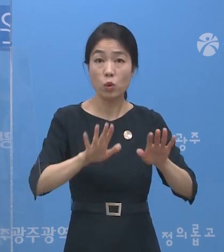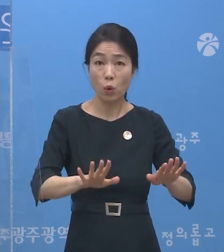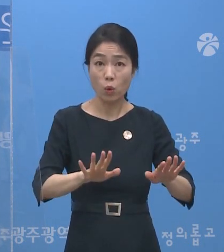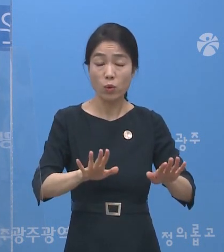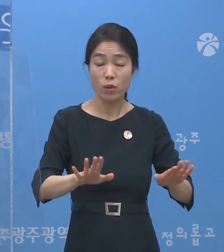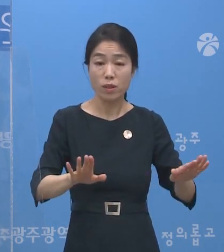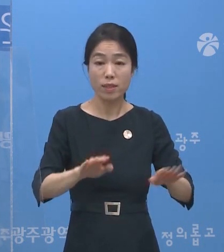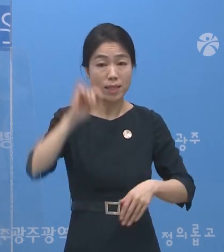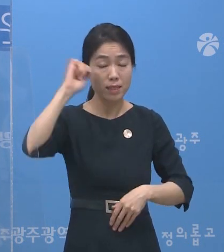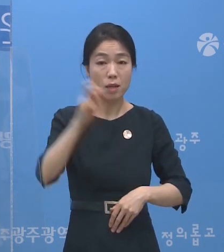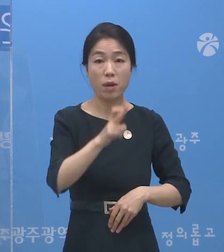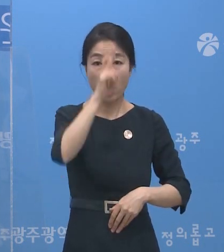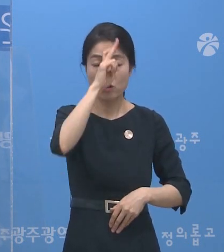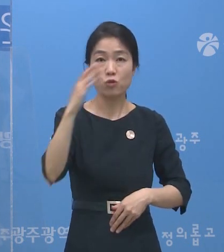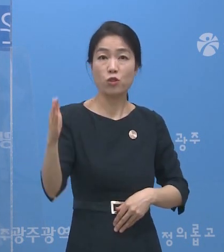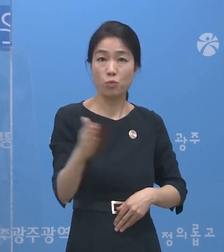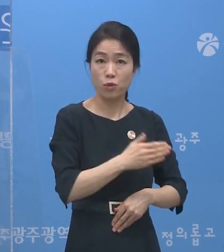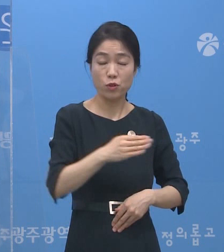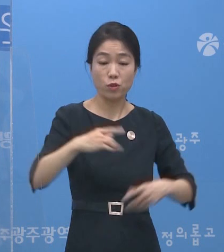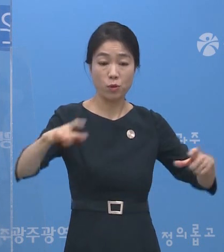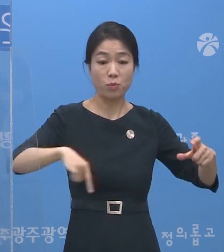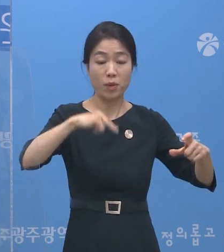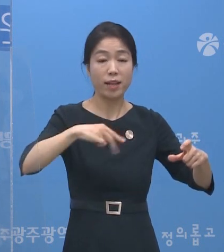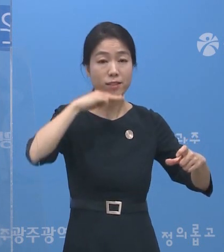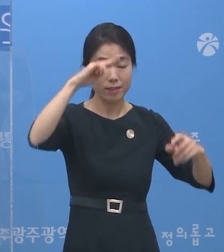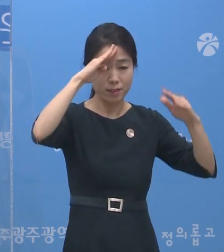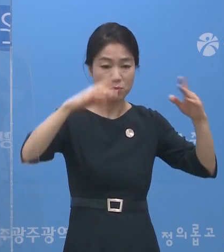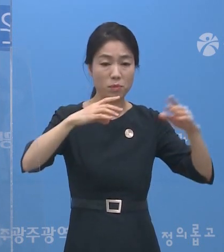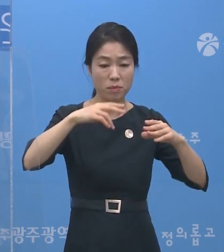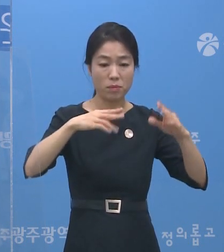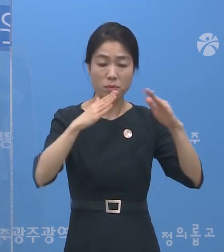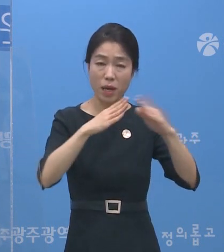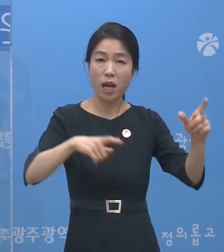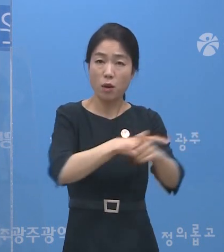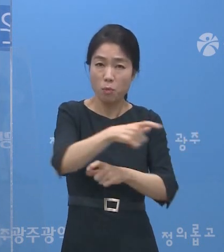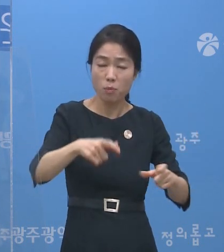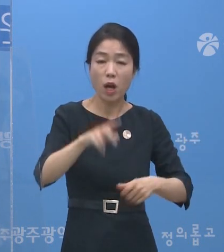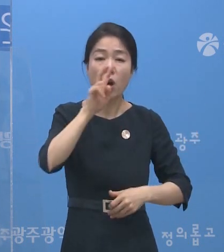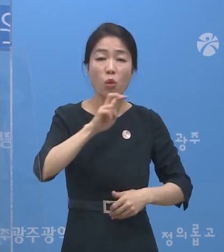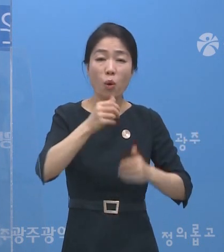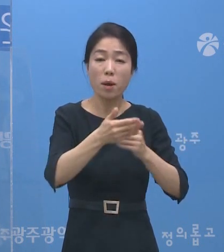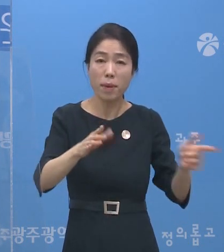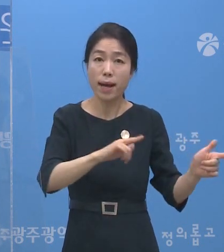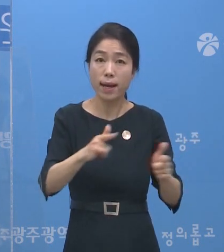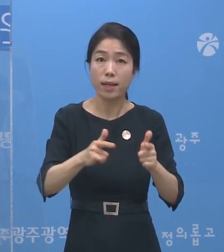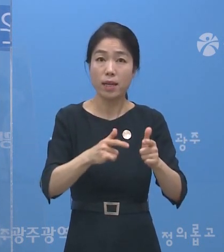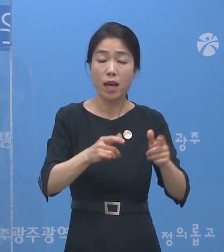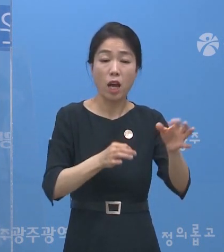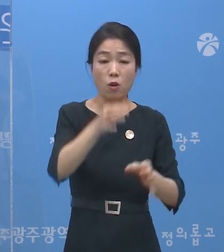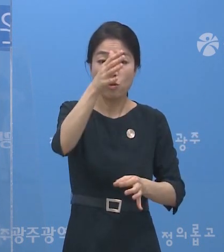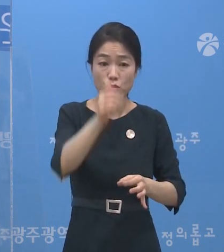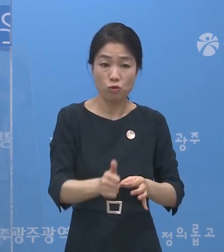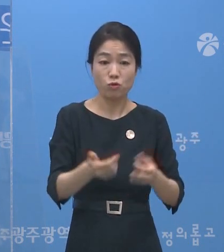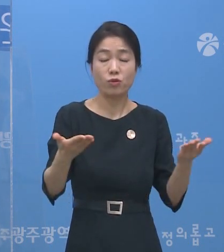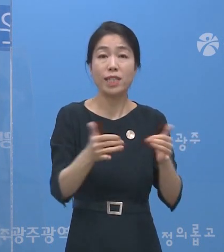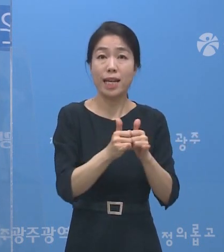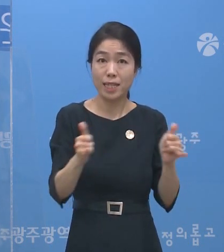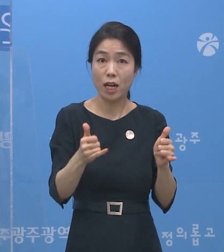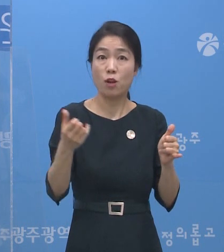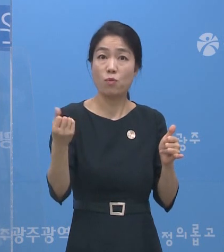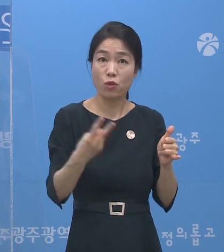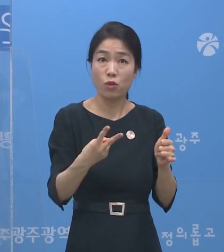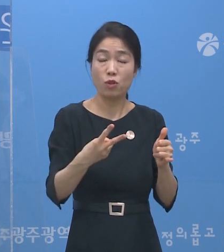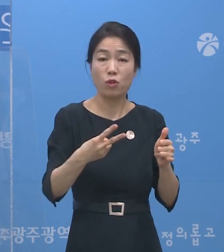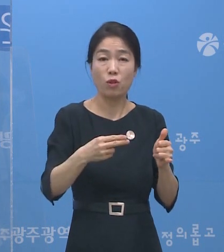영시부로 관내 유흥주점, 단란주점, 노래연습장의 영업주와 종사자 그리고